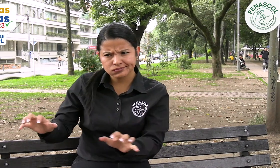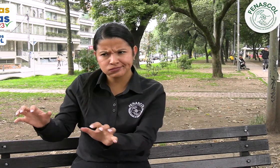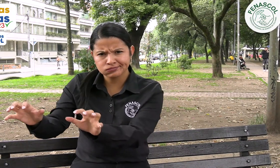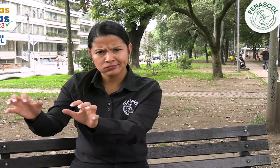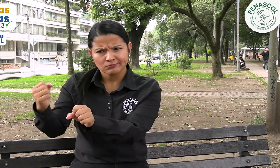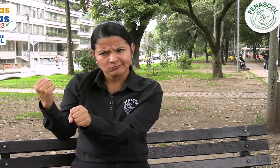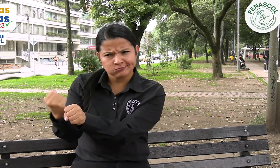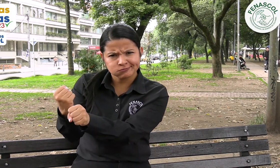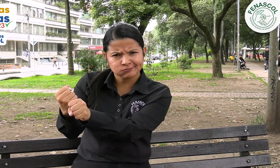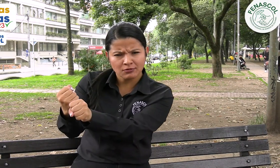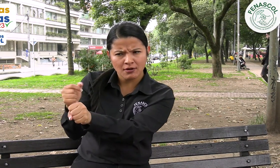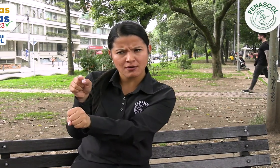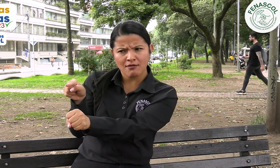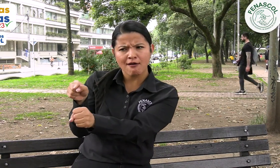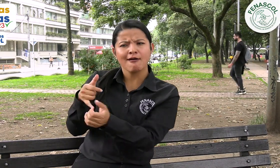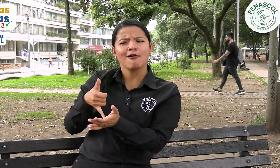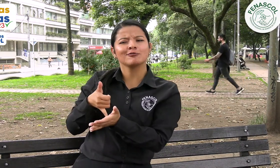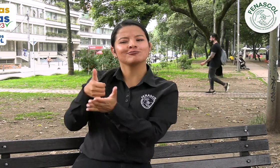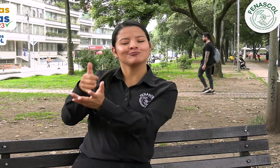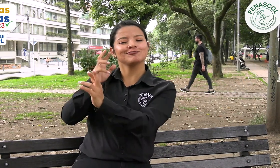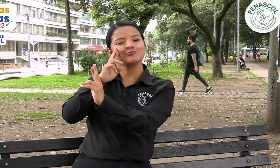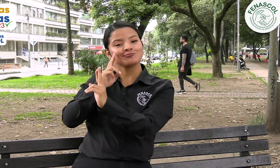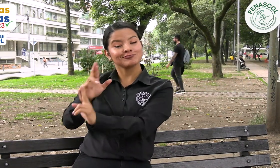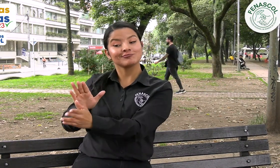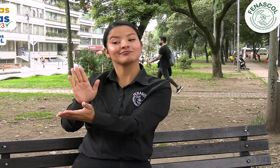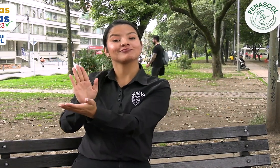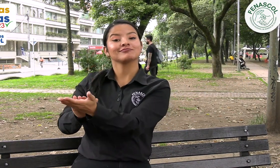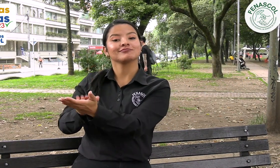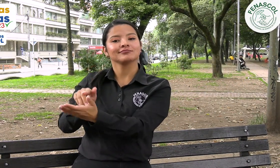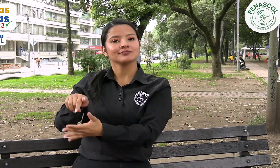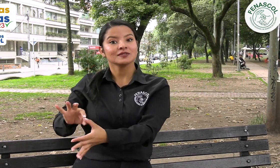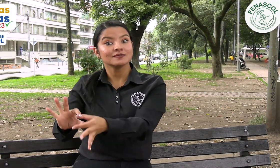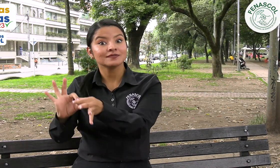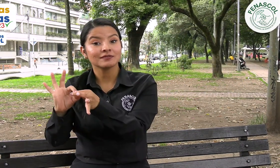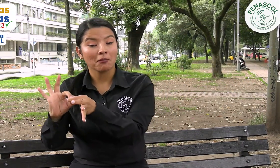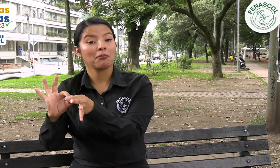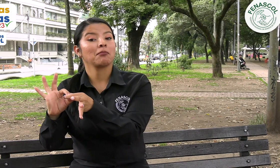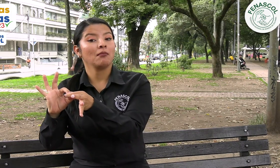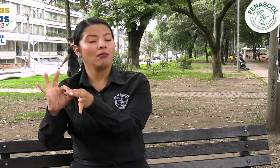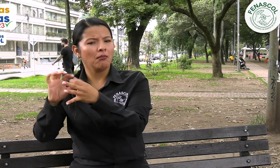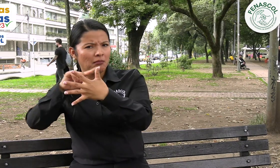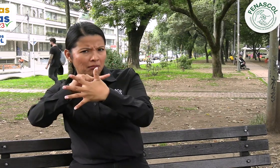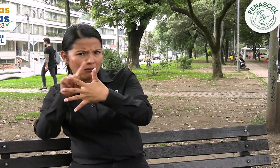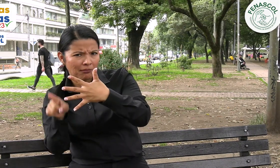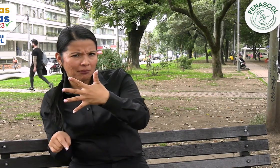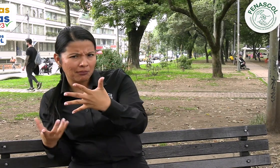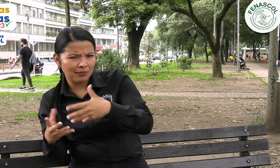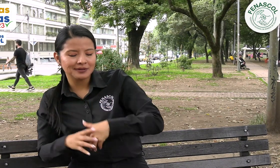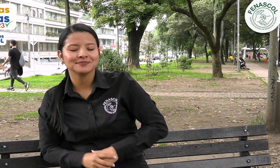Este trabajo de FENASCOL ha sido reconocido y les contaré cinco de estos reconocimientos.